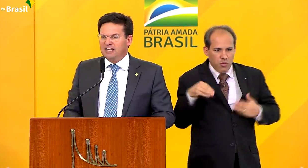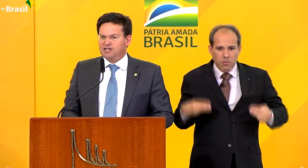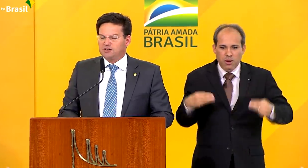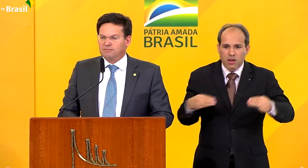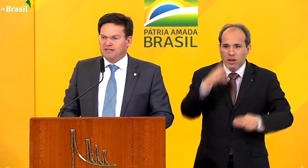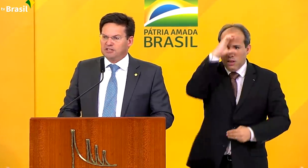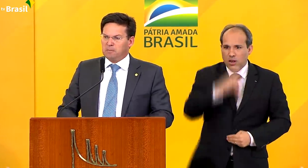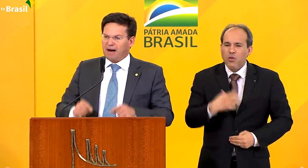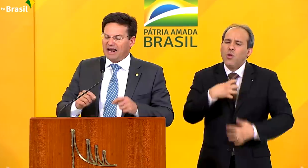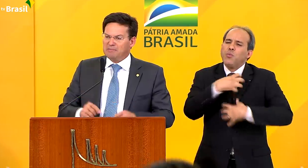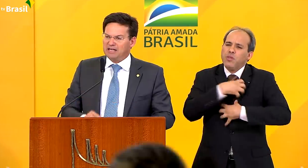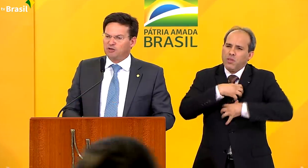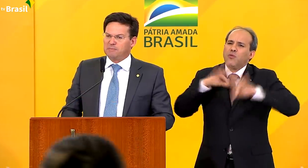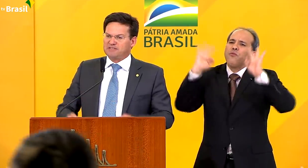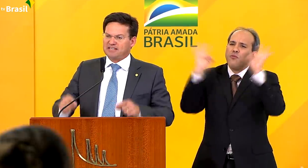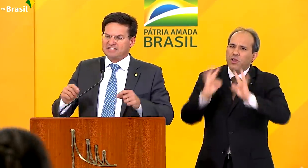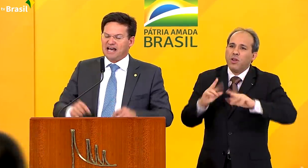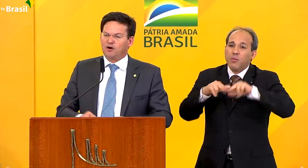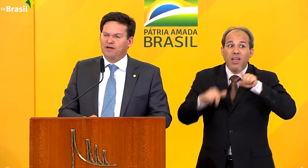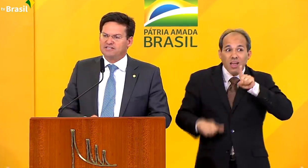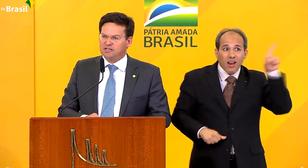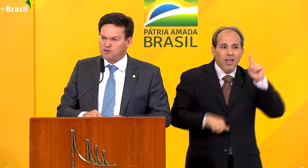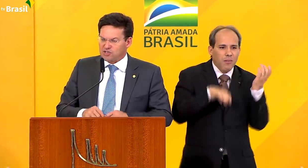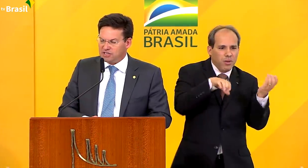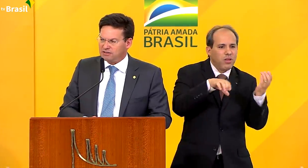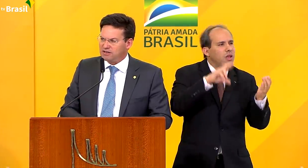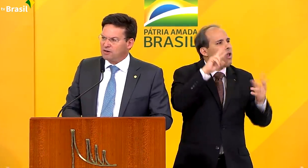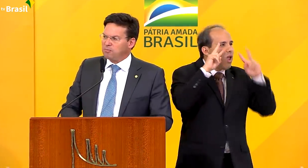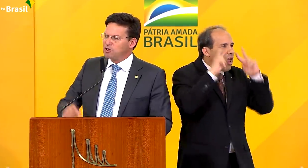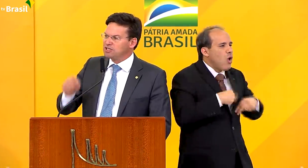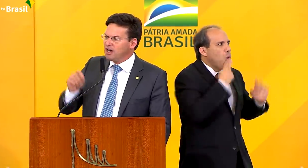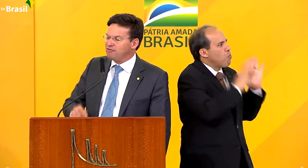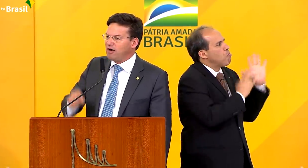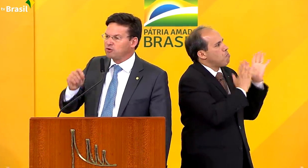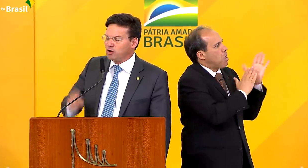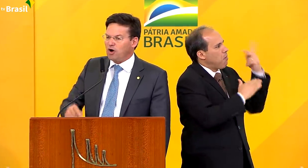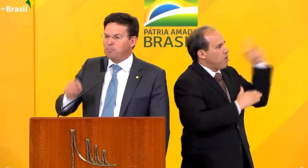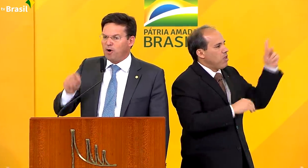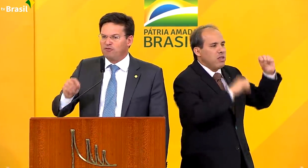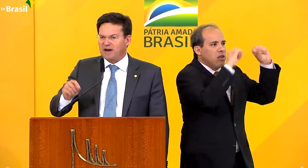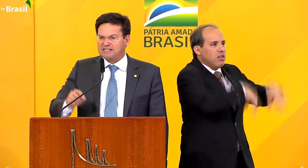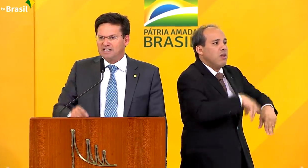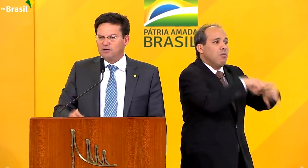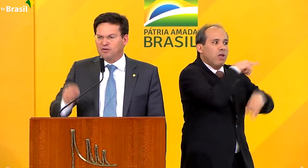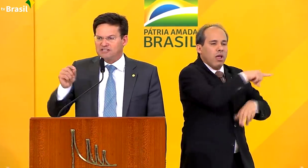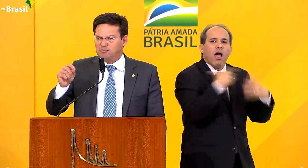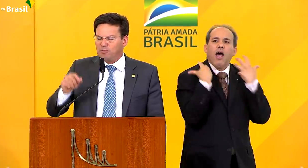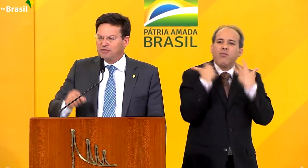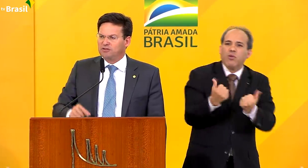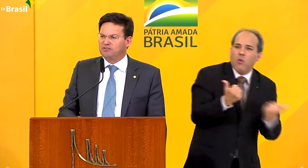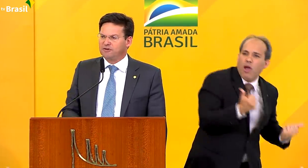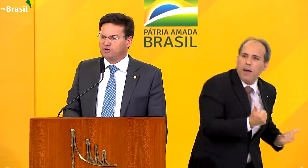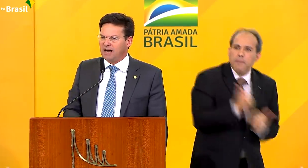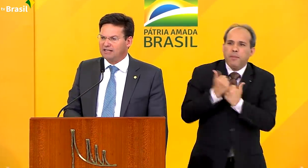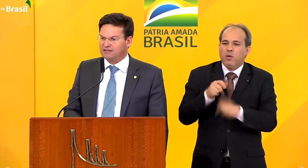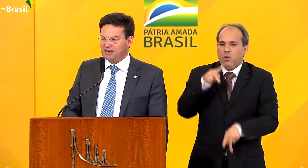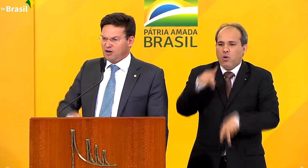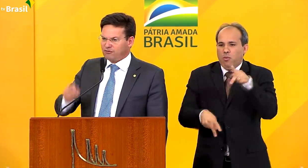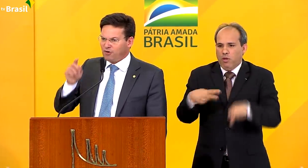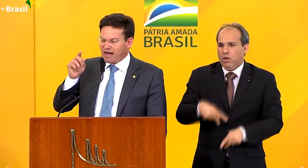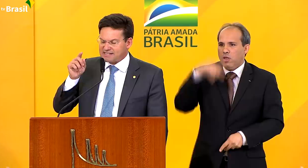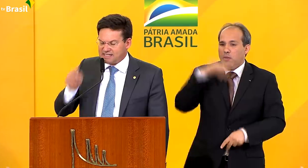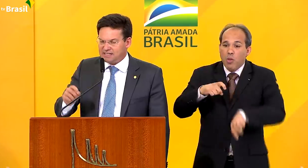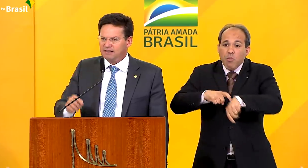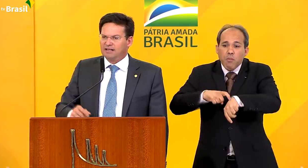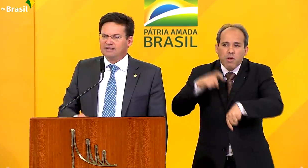fico feliz de um parlamento que precisa ser reconhecido, sim, pois não faltou ao povo brasileiro nesse momento de dificuldade.